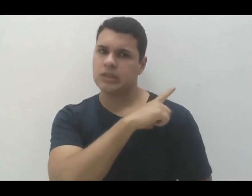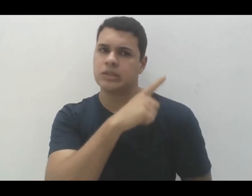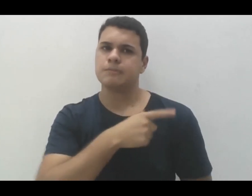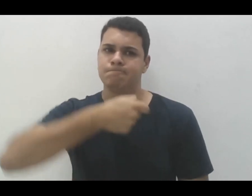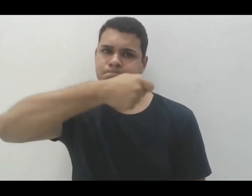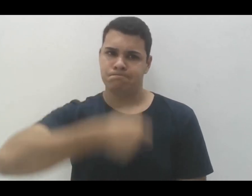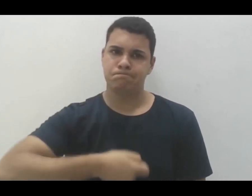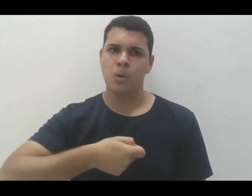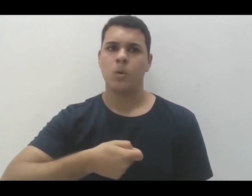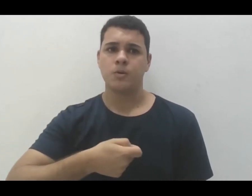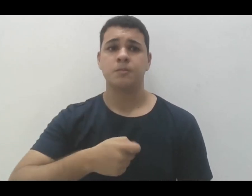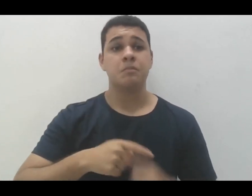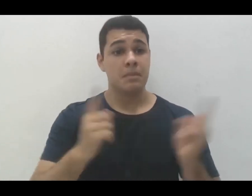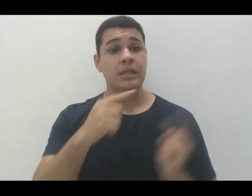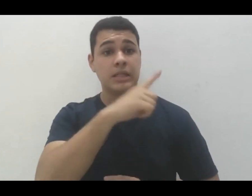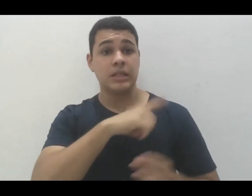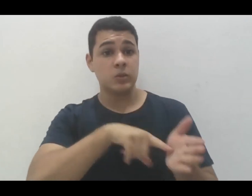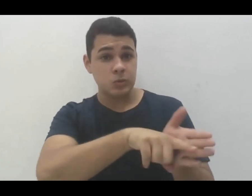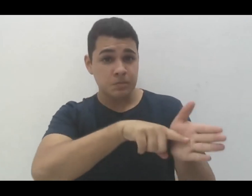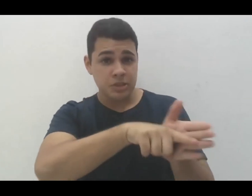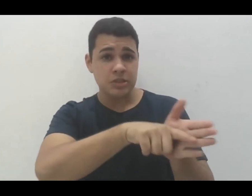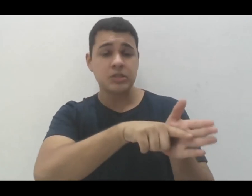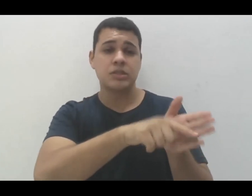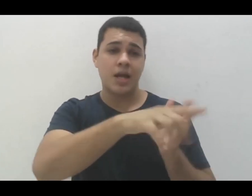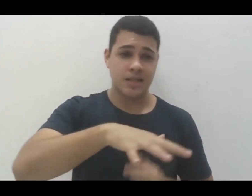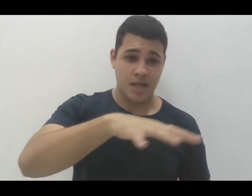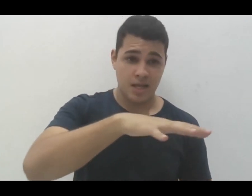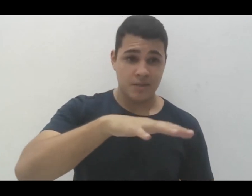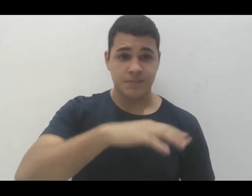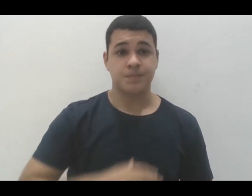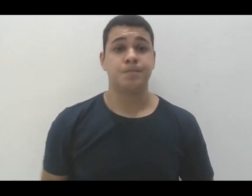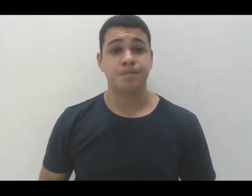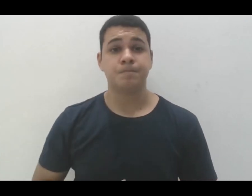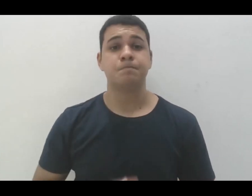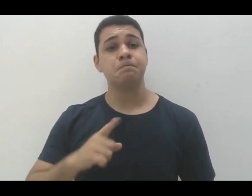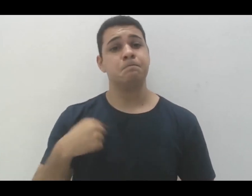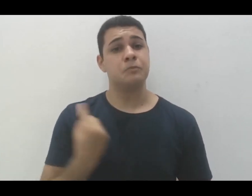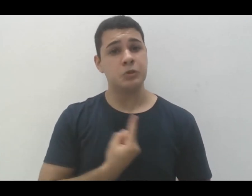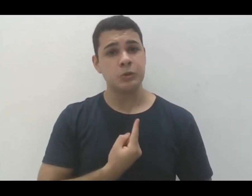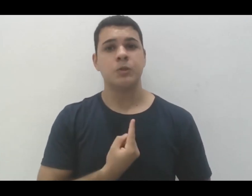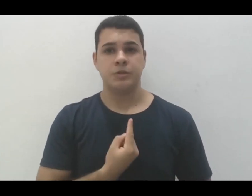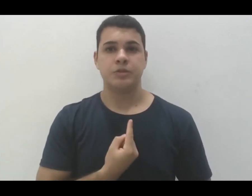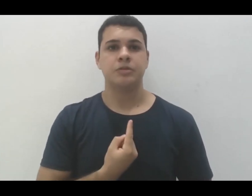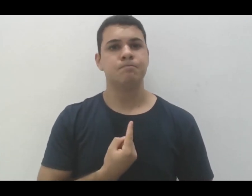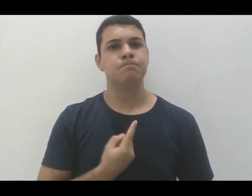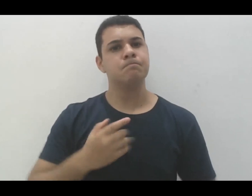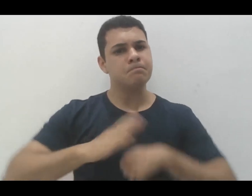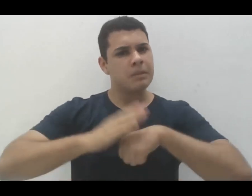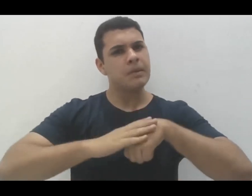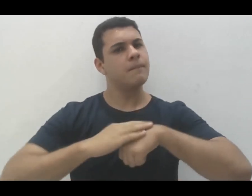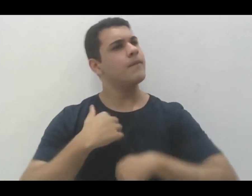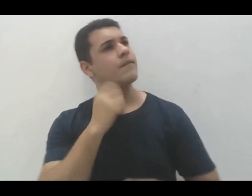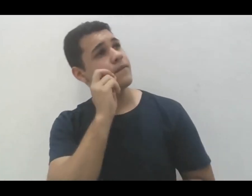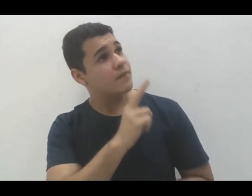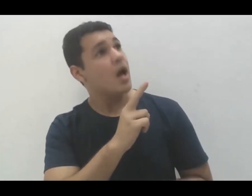um centro de pesquisas lá nessa área, e a gente toma um pouco o que eles nos dizem, assim